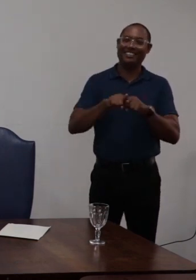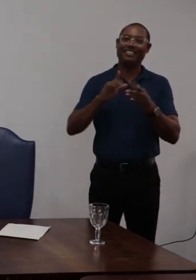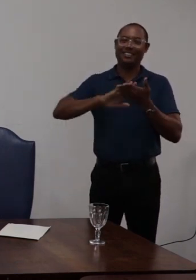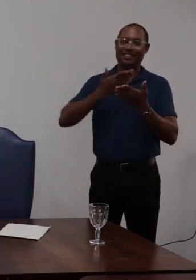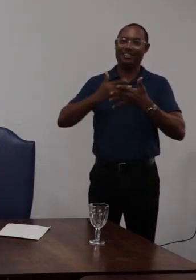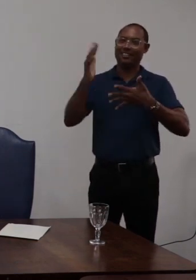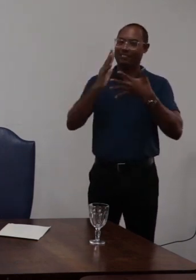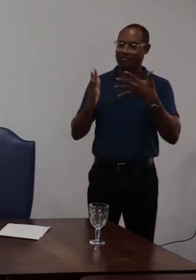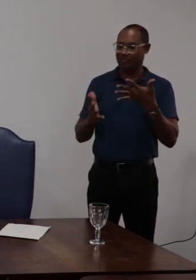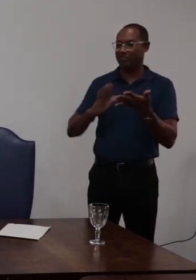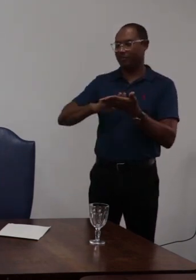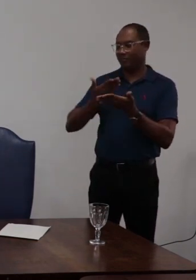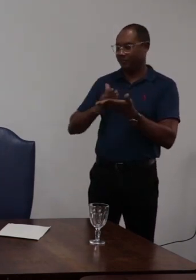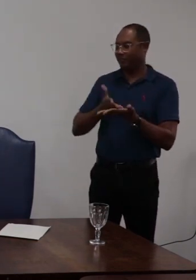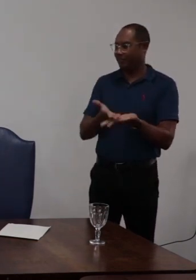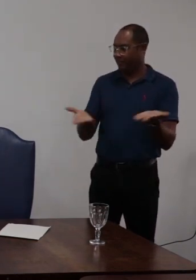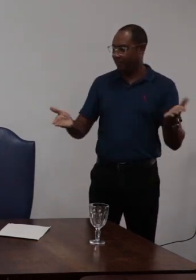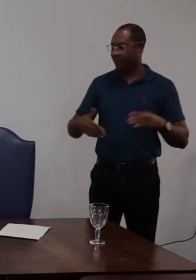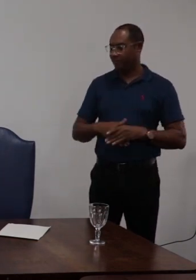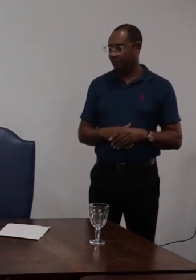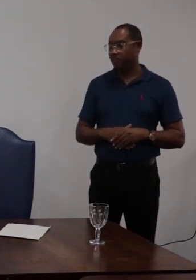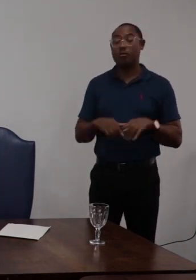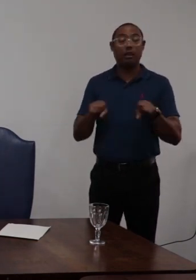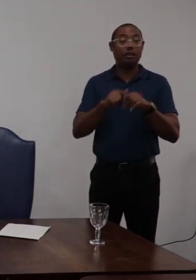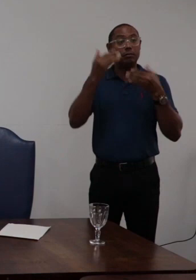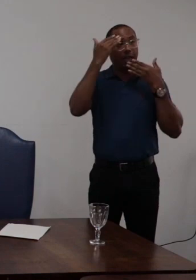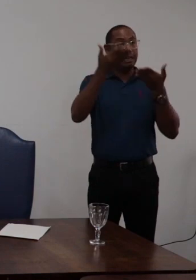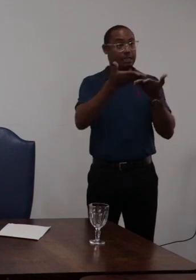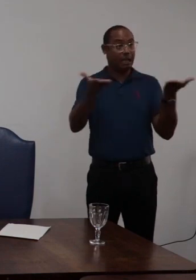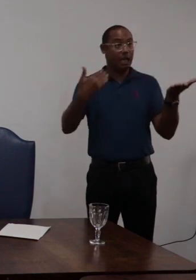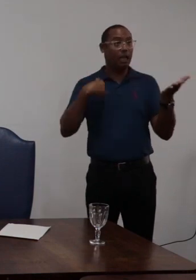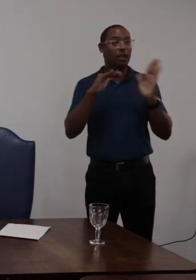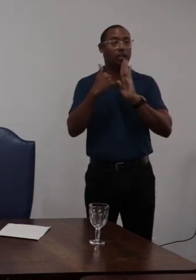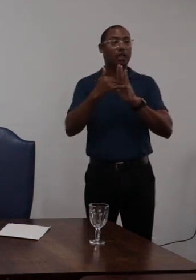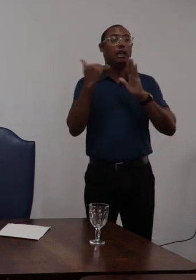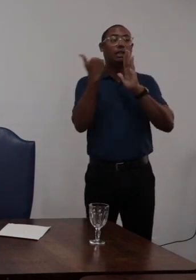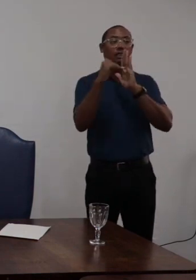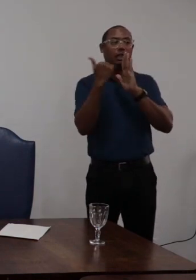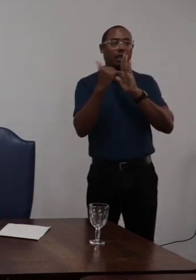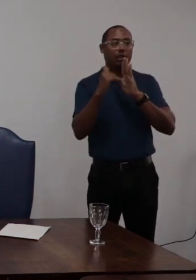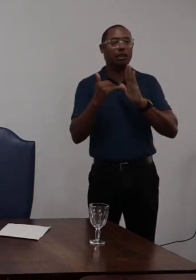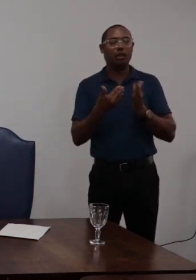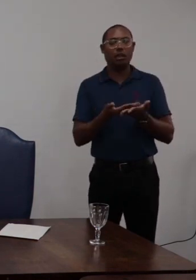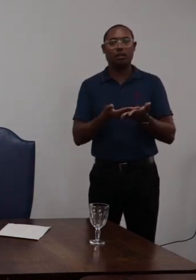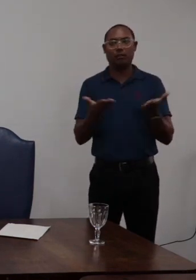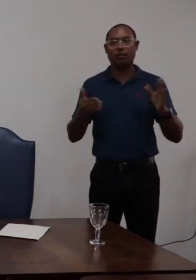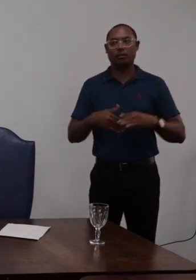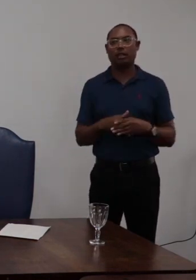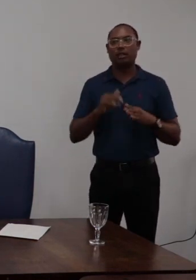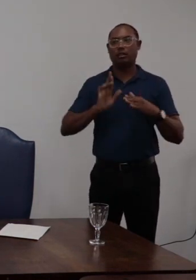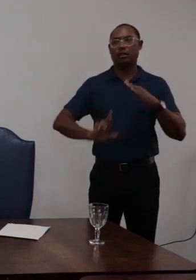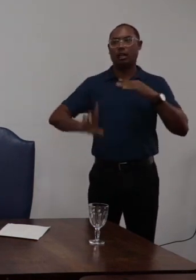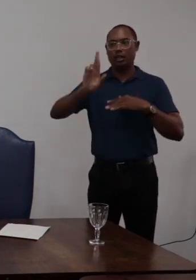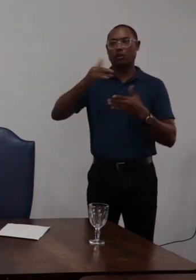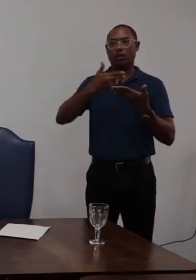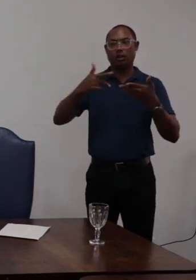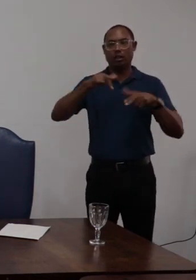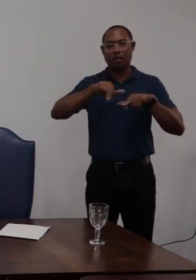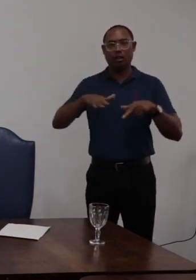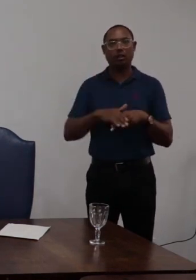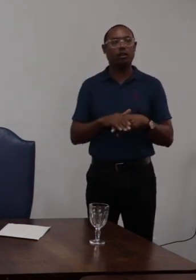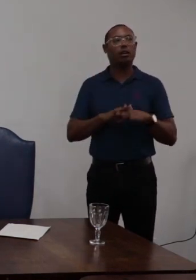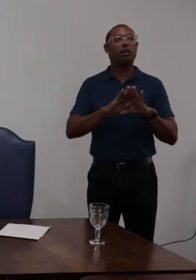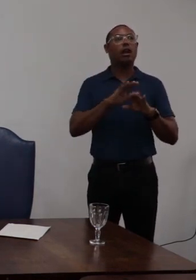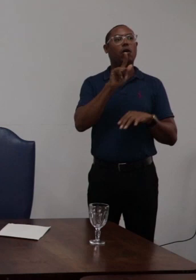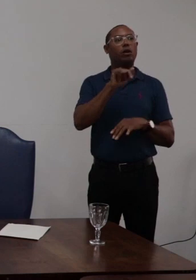intérpretes de Libras agradecer também aqui a secretaria da reitoria ao